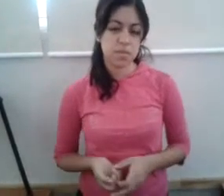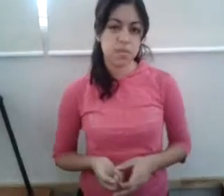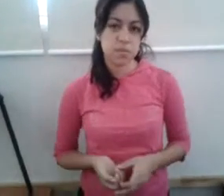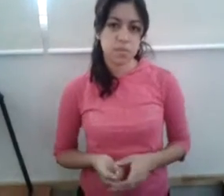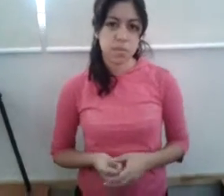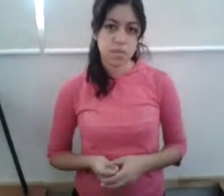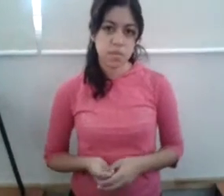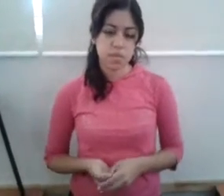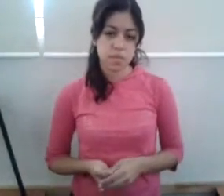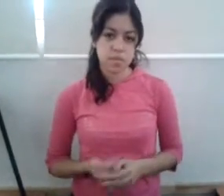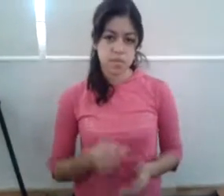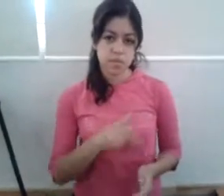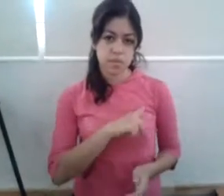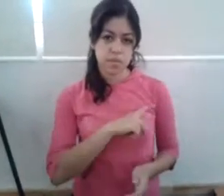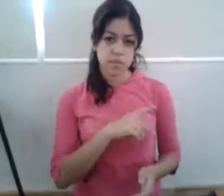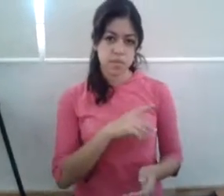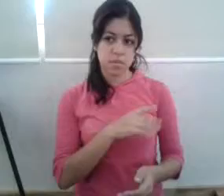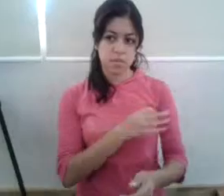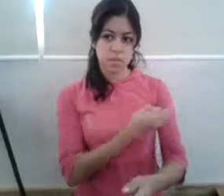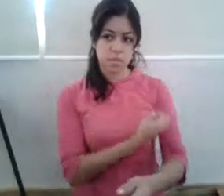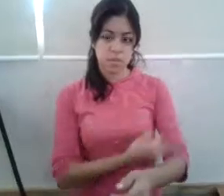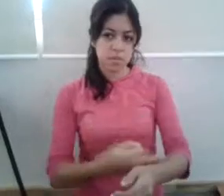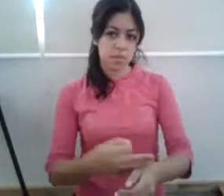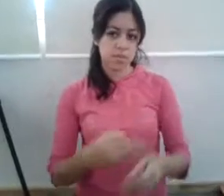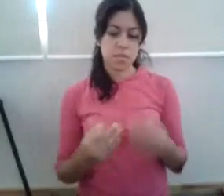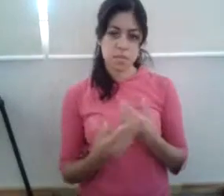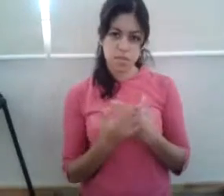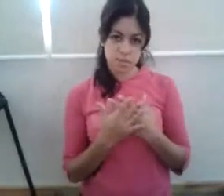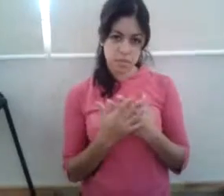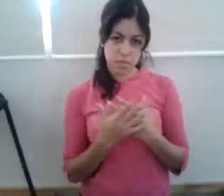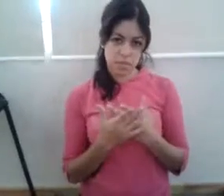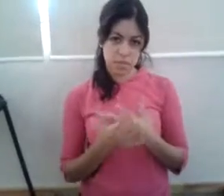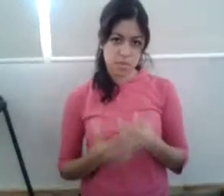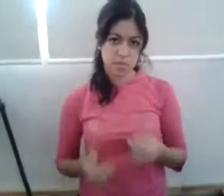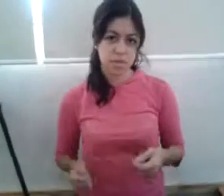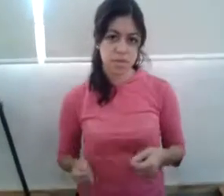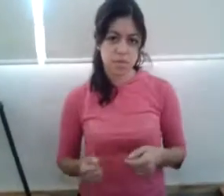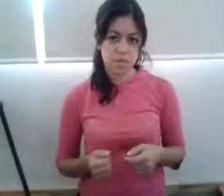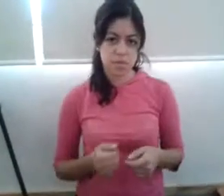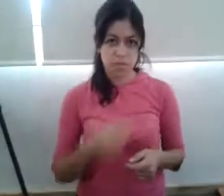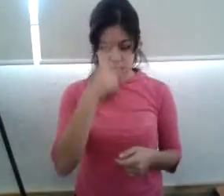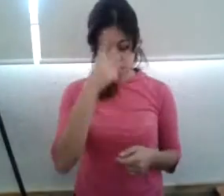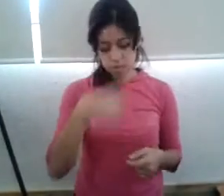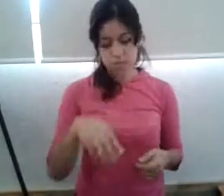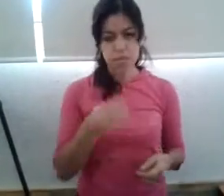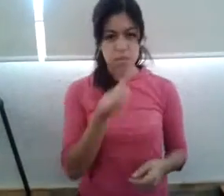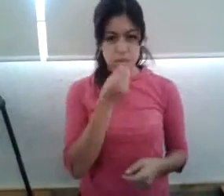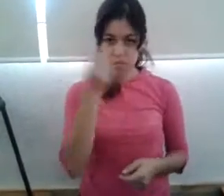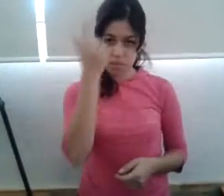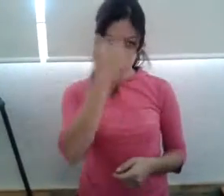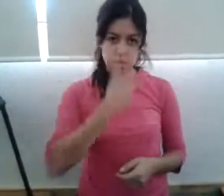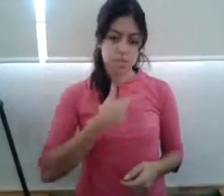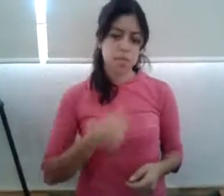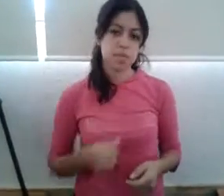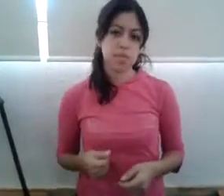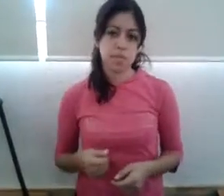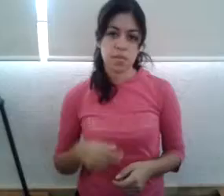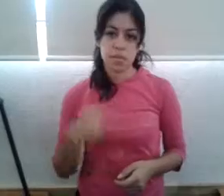Mi familia, familia mía esperar, para cenar, pero tú no